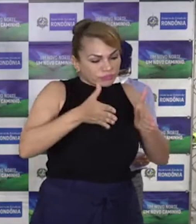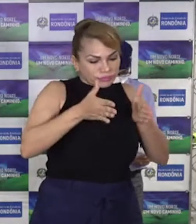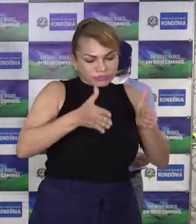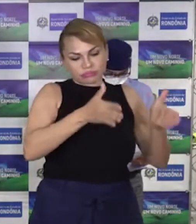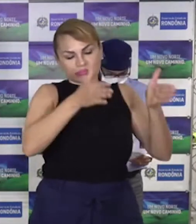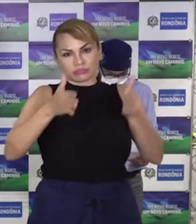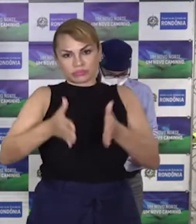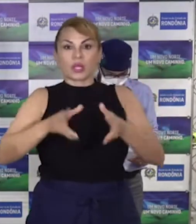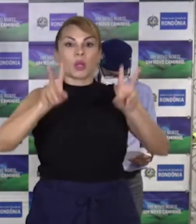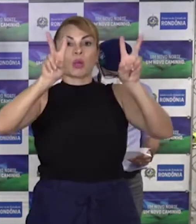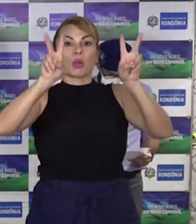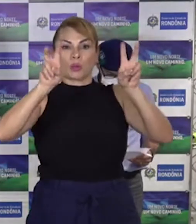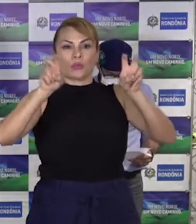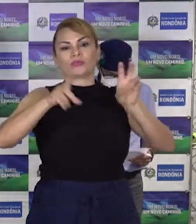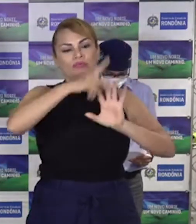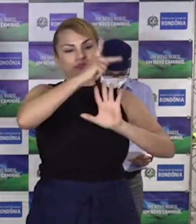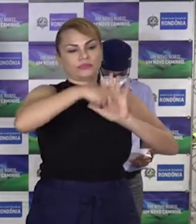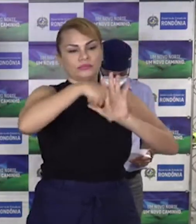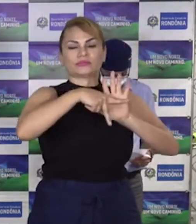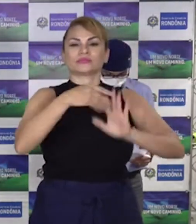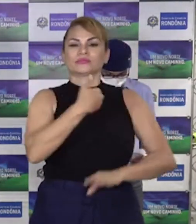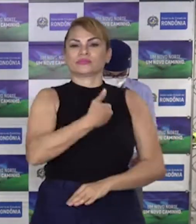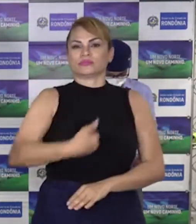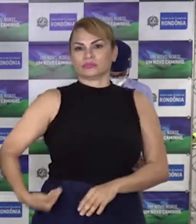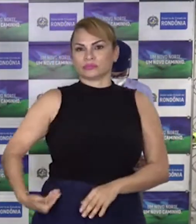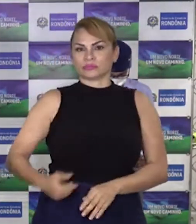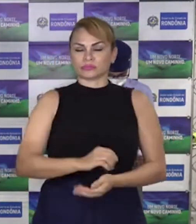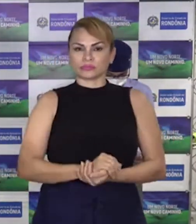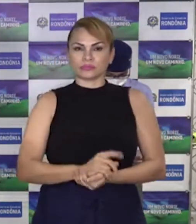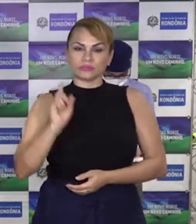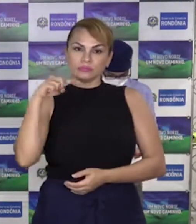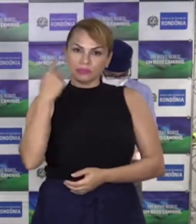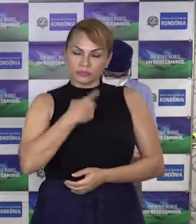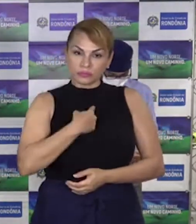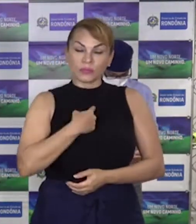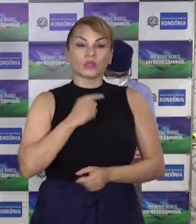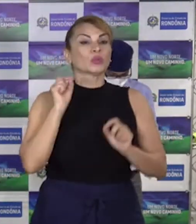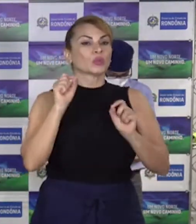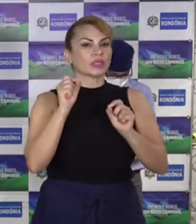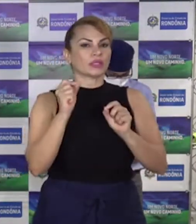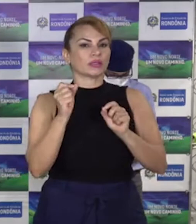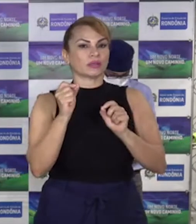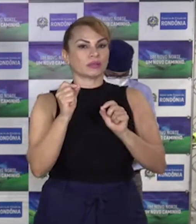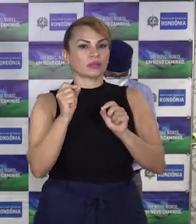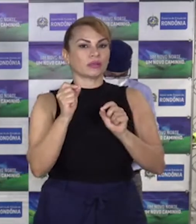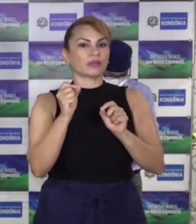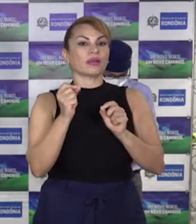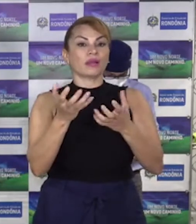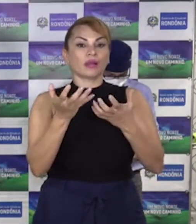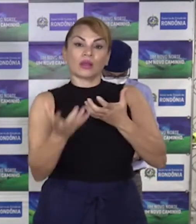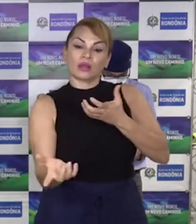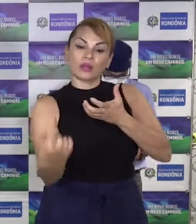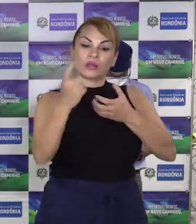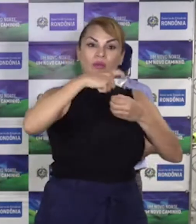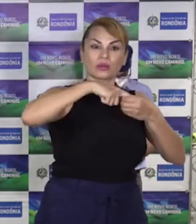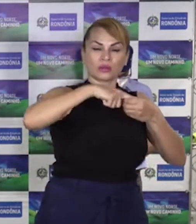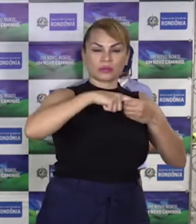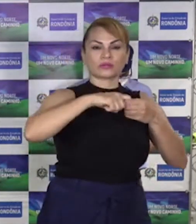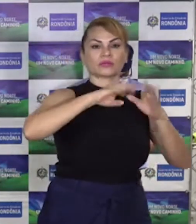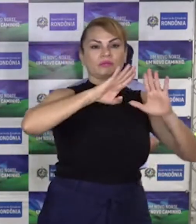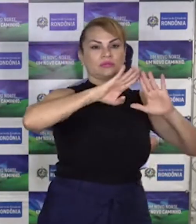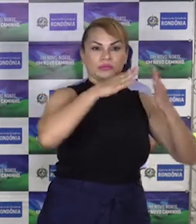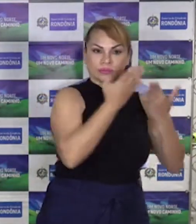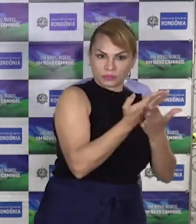determinação do governador segundo o chefe da casa civil é que haja retomada gradual através dos municípios e o